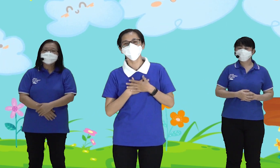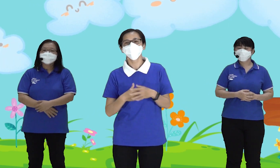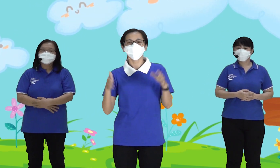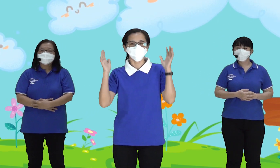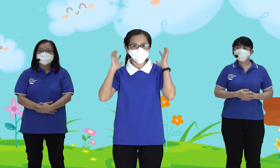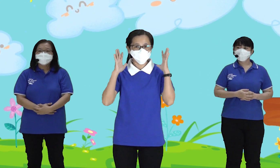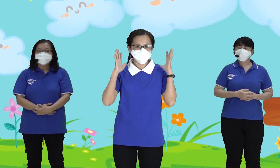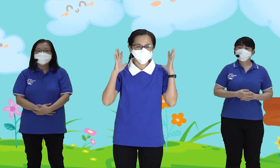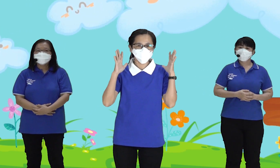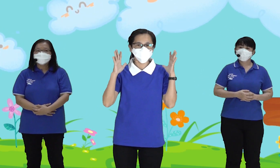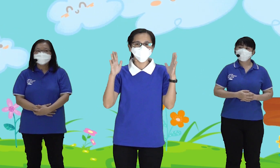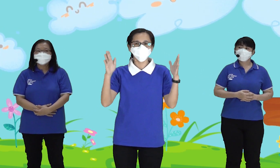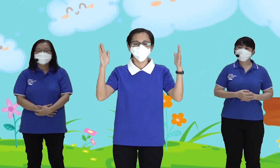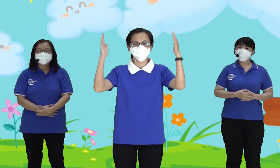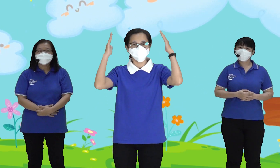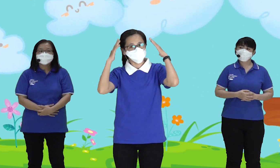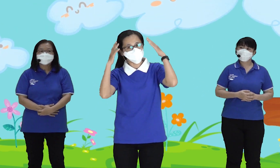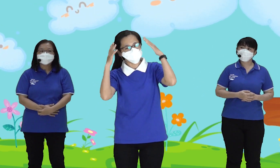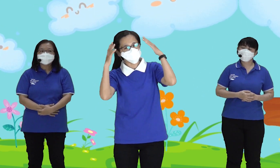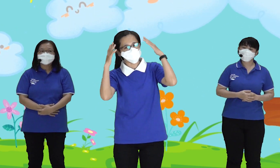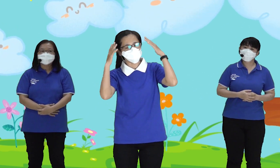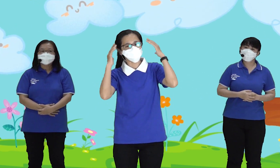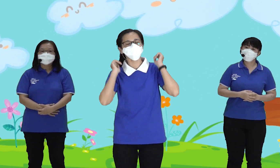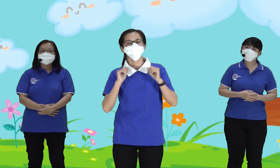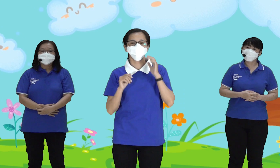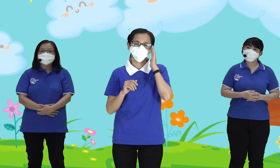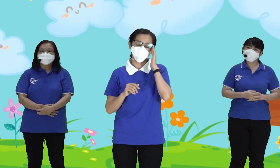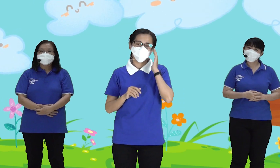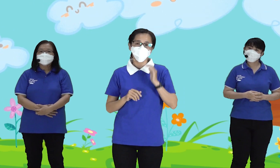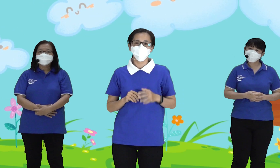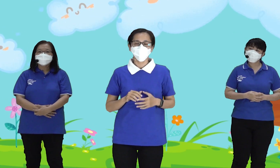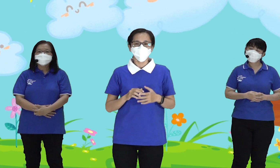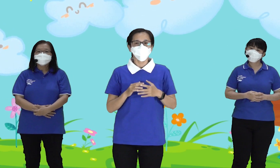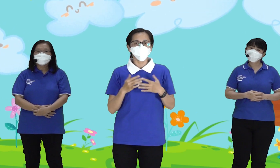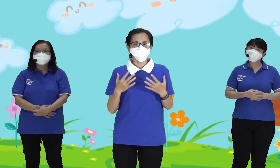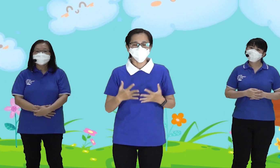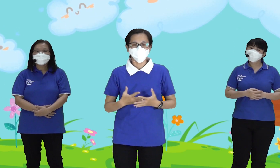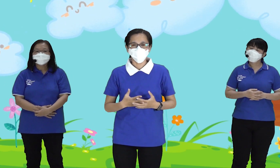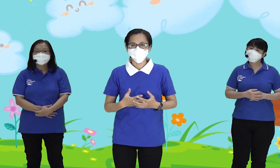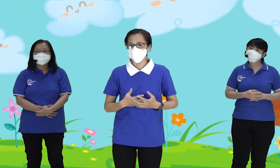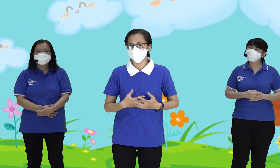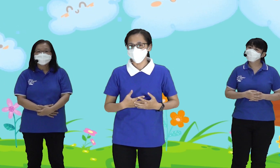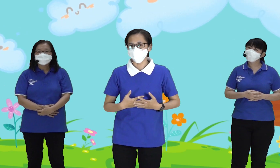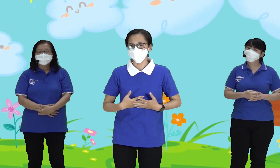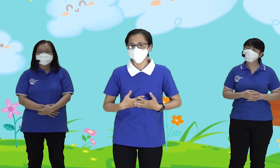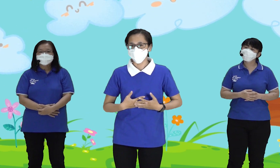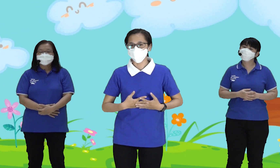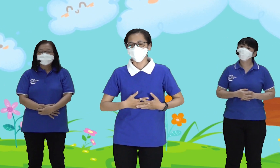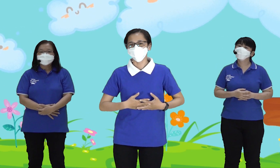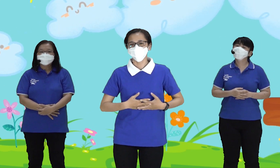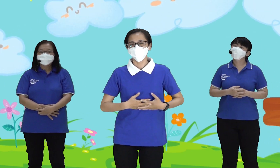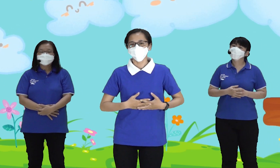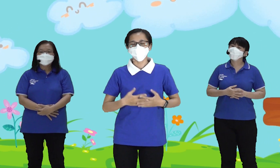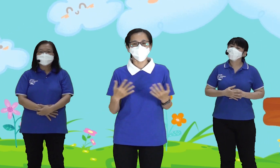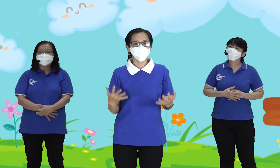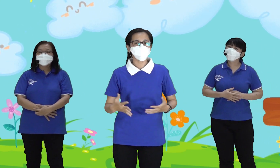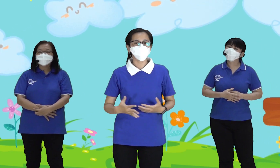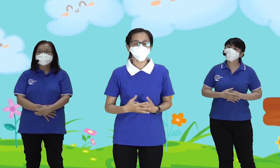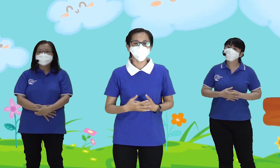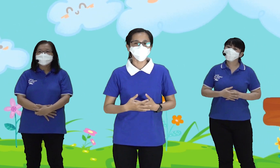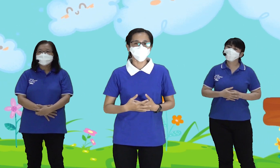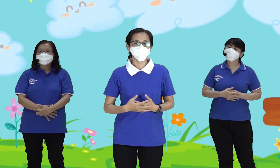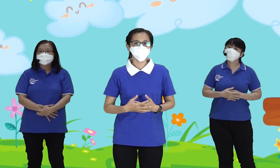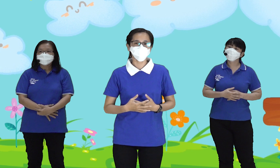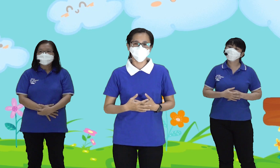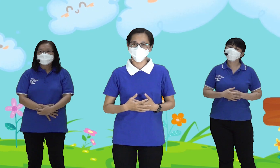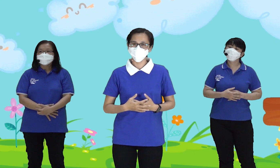Telinga kita Mikiran kita Untuk mendengarkan firman Tuhan Biarlah